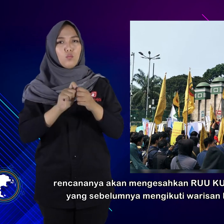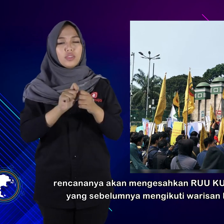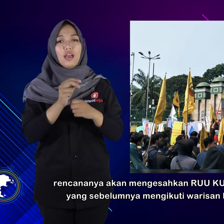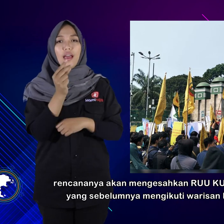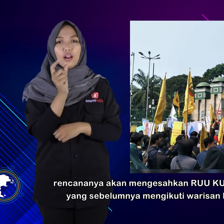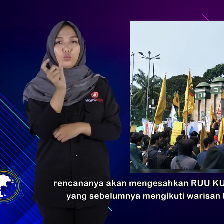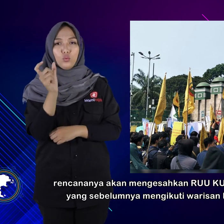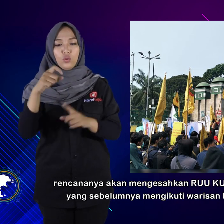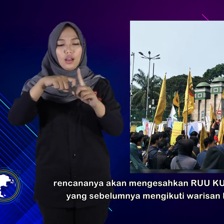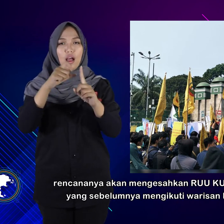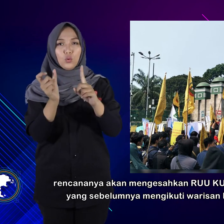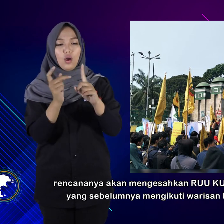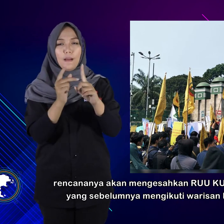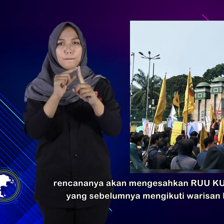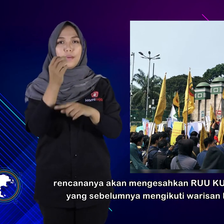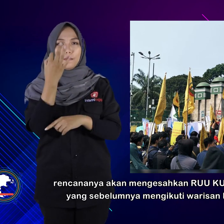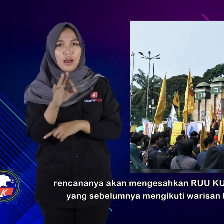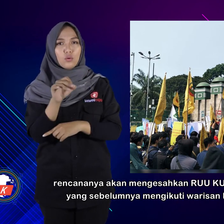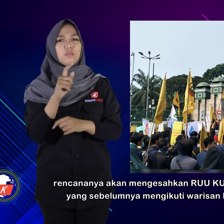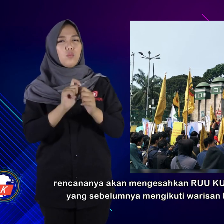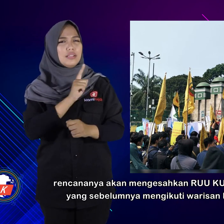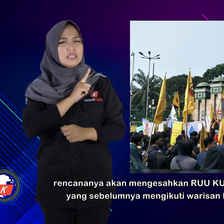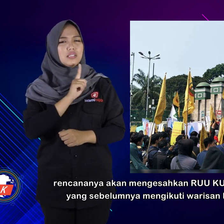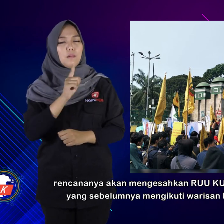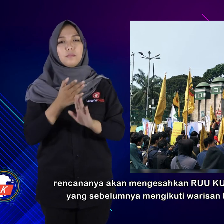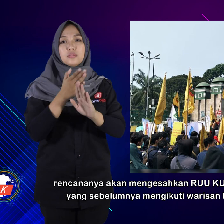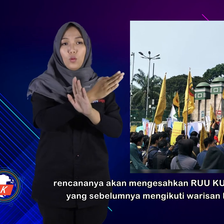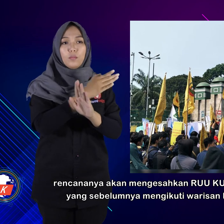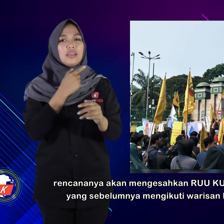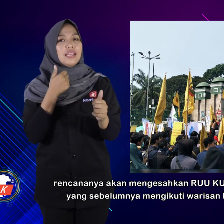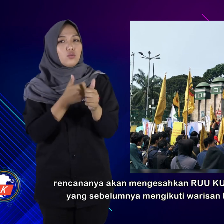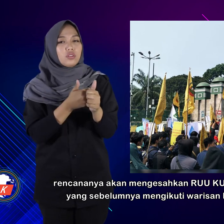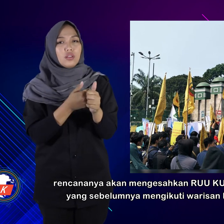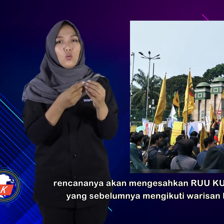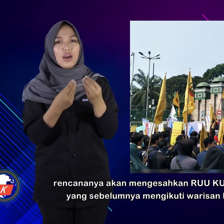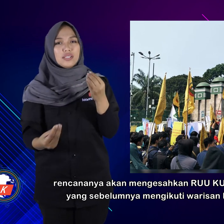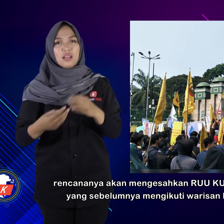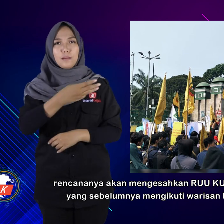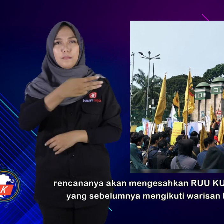rencananya akan mengesahkan RUU KUHP sendiri yang sebelumnya mengikuti warisan dari Belanda.